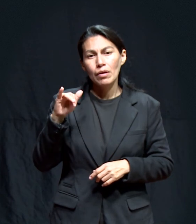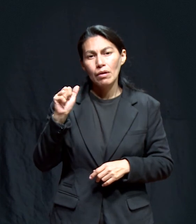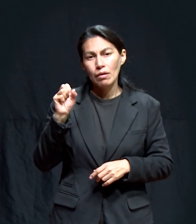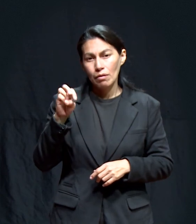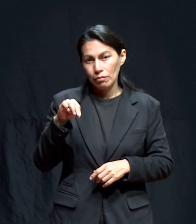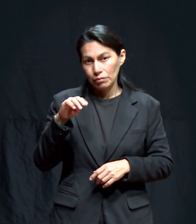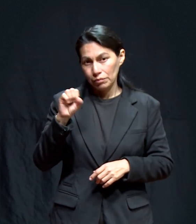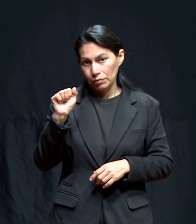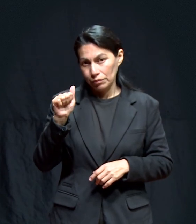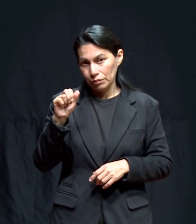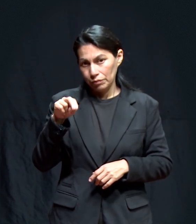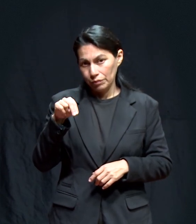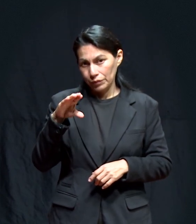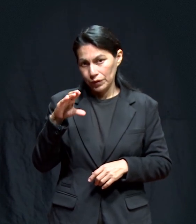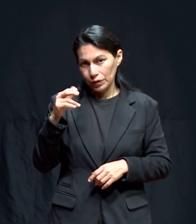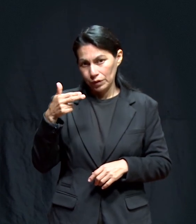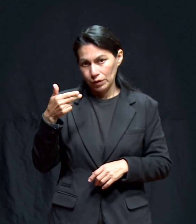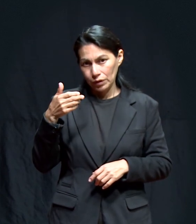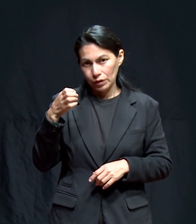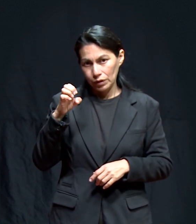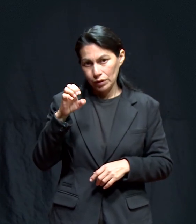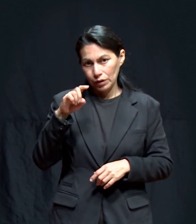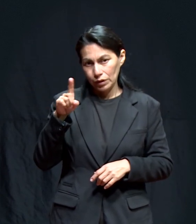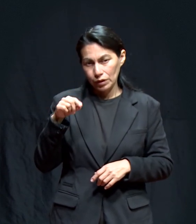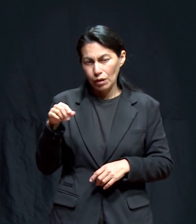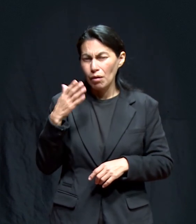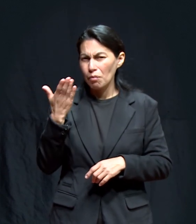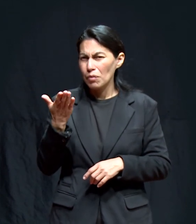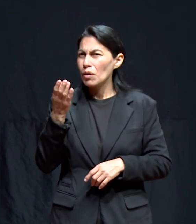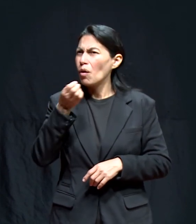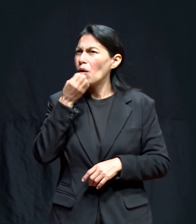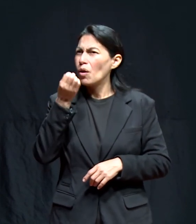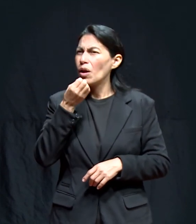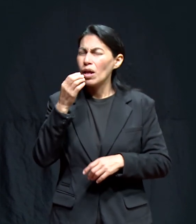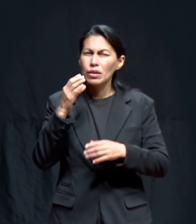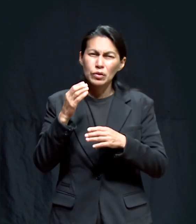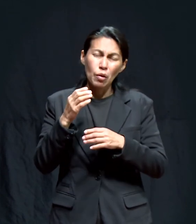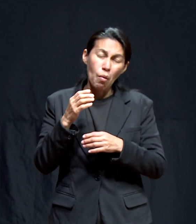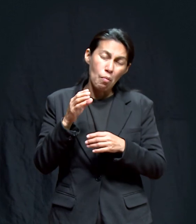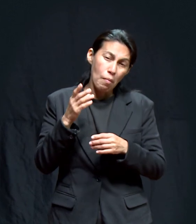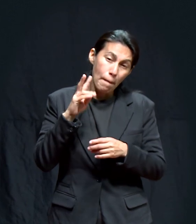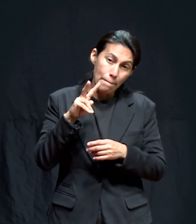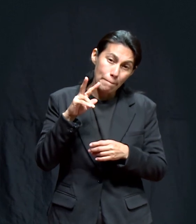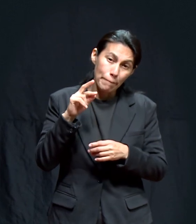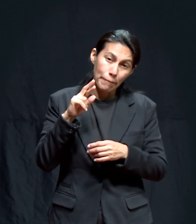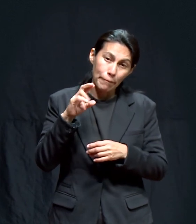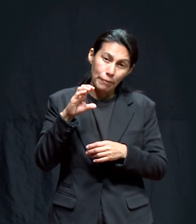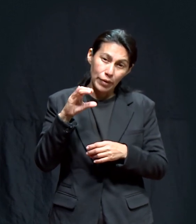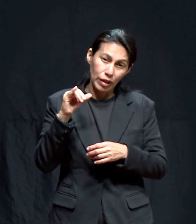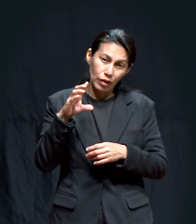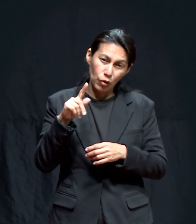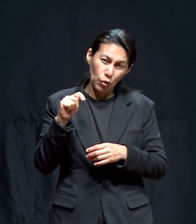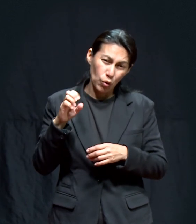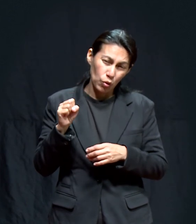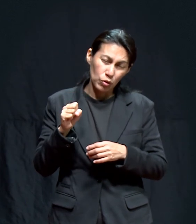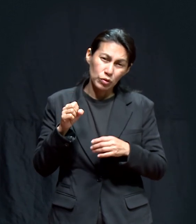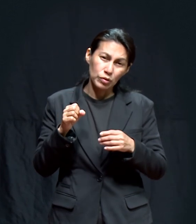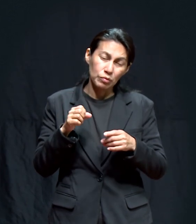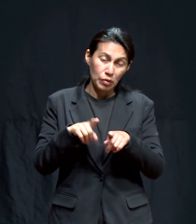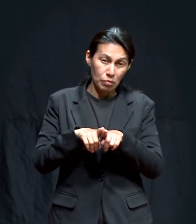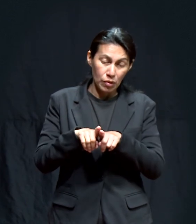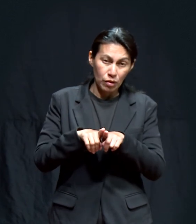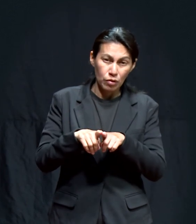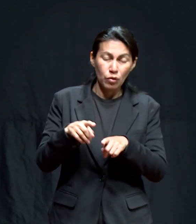favor Mi petición es por la salud De mi hermano Víctor Salinas Y su esposa Cintia Y también por su fortaleza emocional